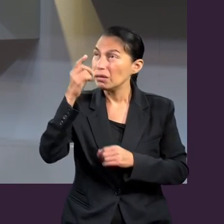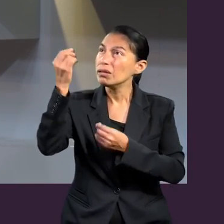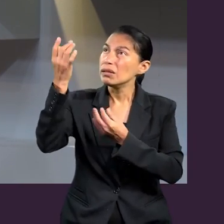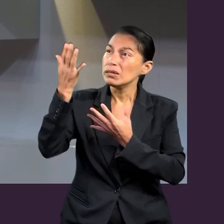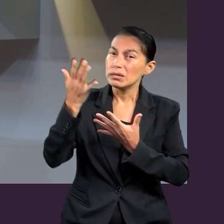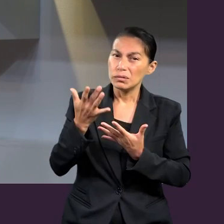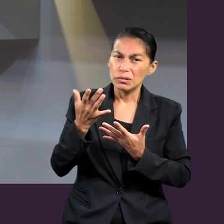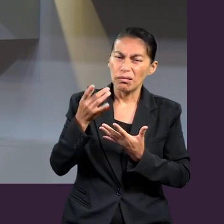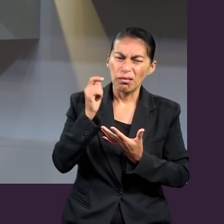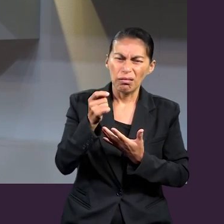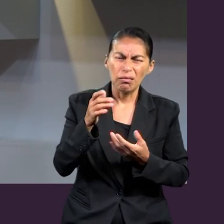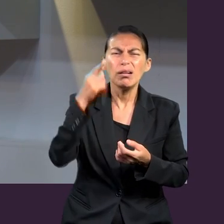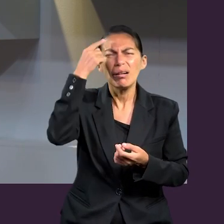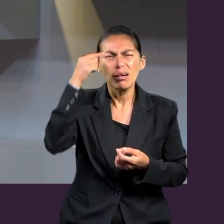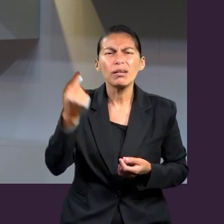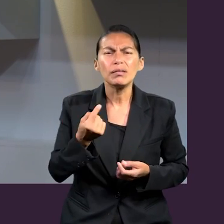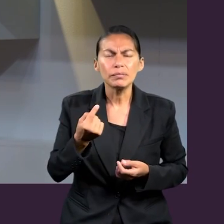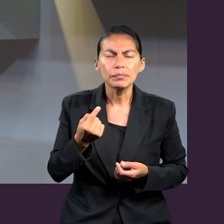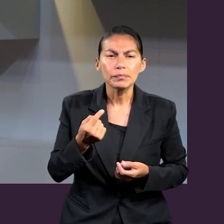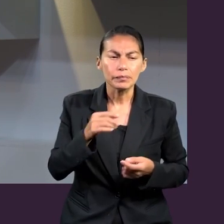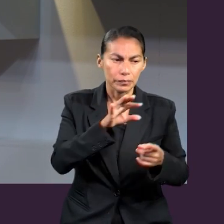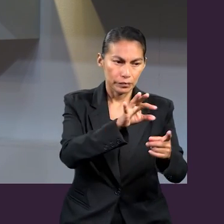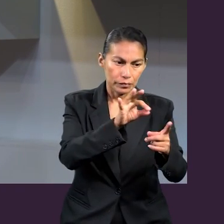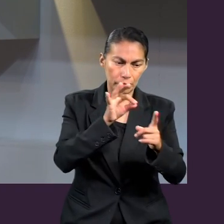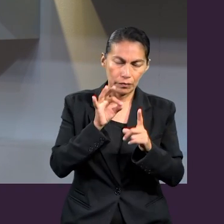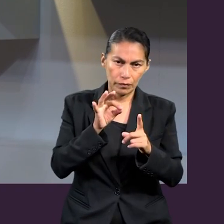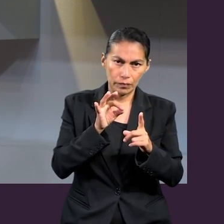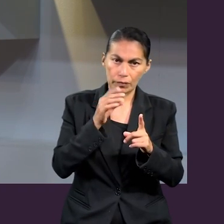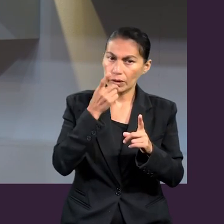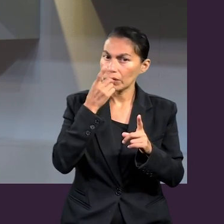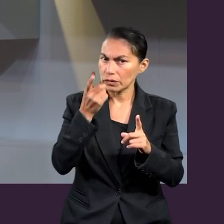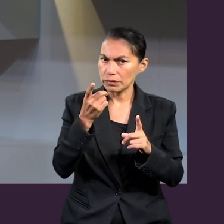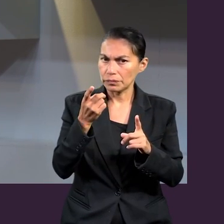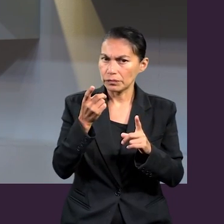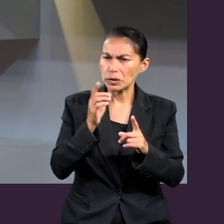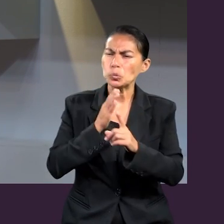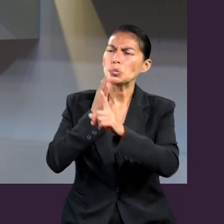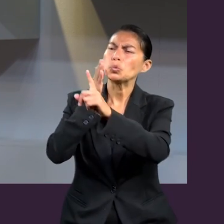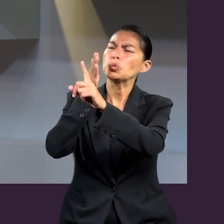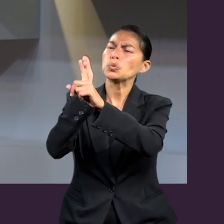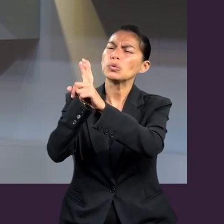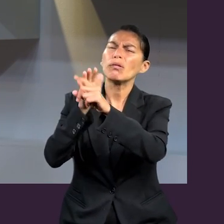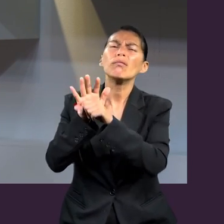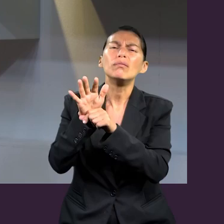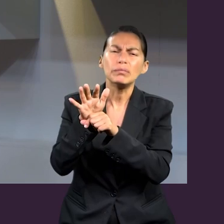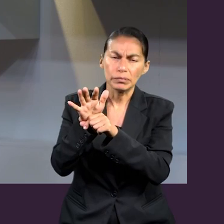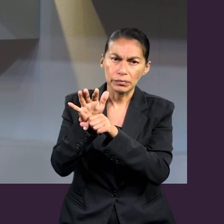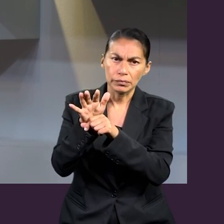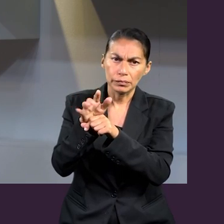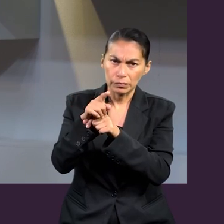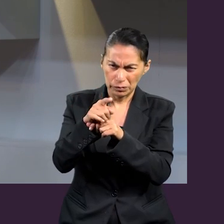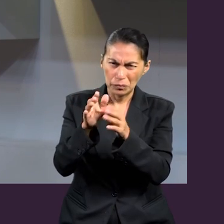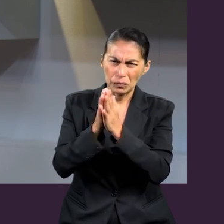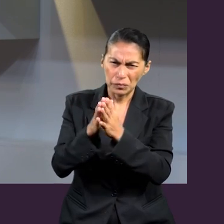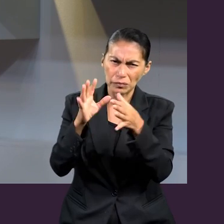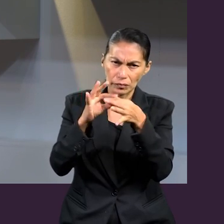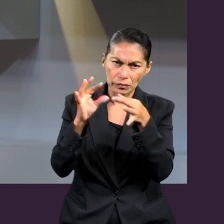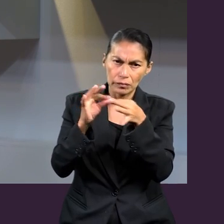iglesia, de acuerdo a lo que dice Efesios, ¿cuál es el propósito? ¿Cuál es la razón? ¿Puedes tú guiarnos en esa respuesta?